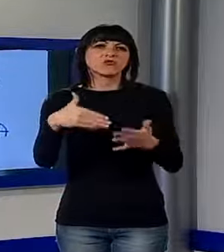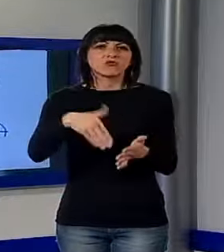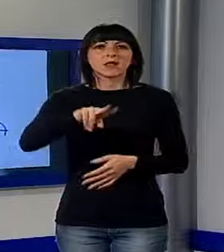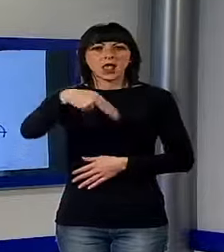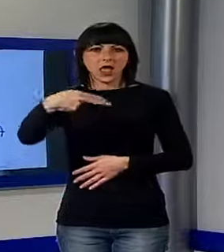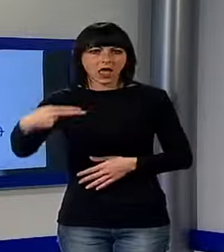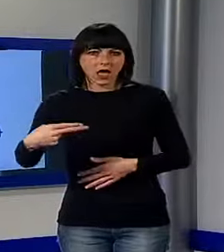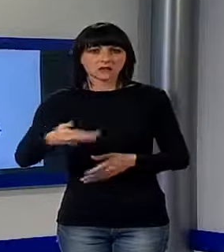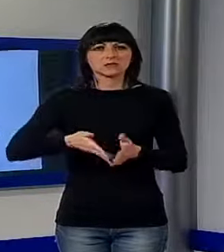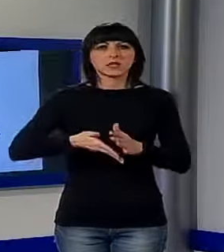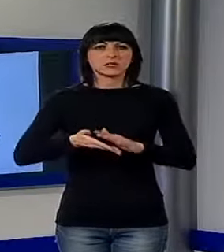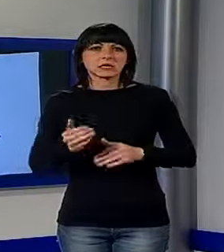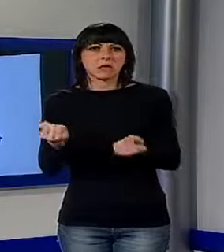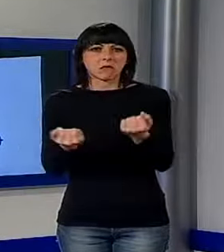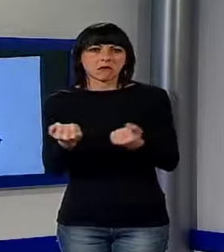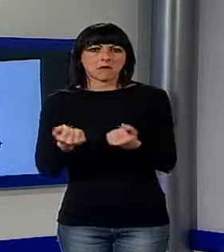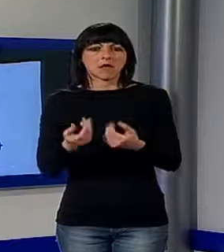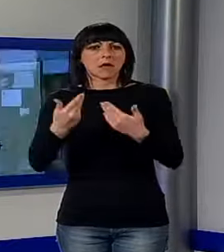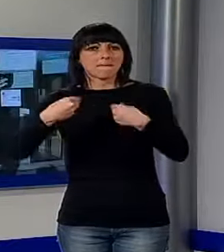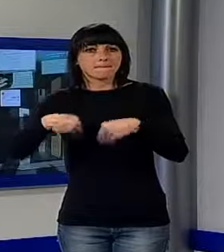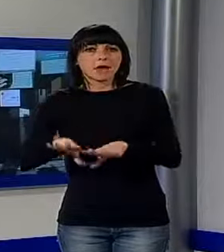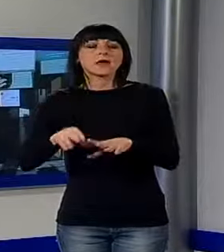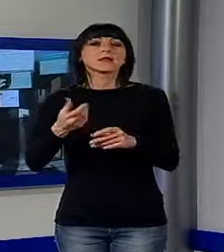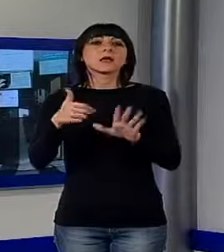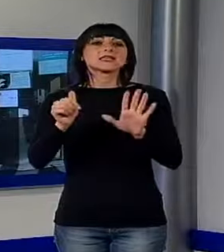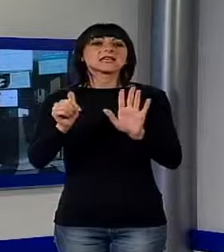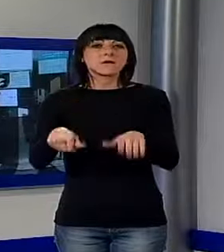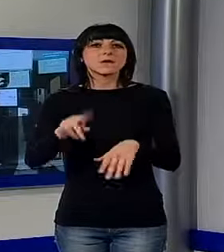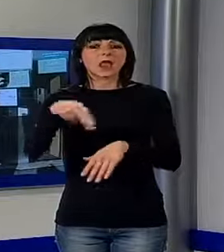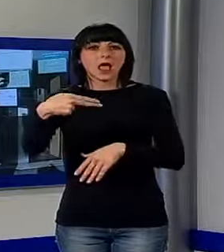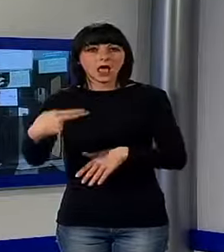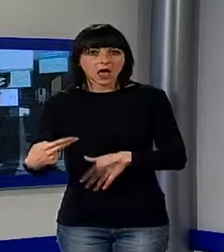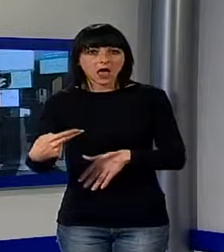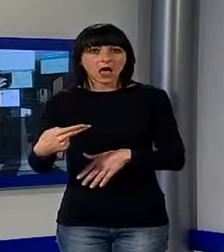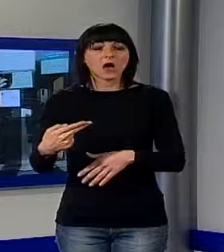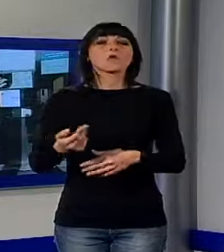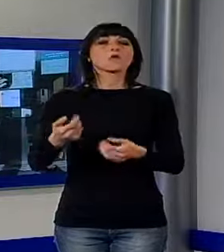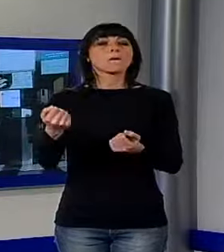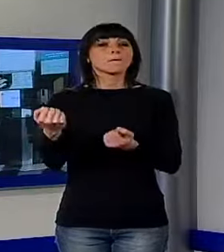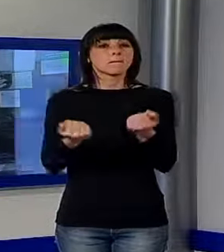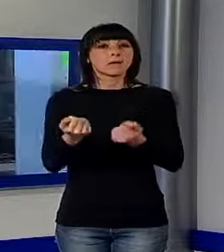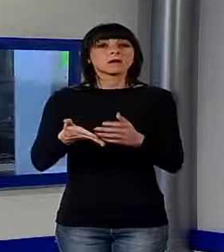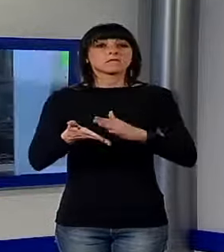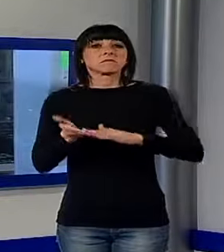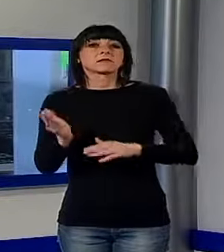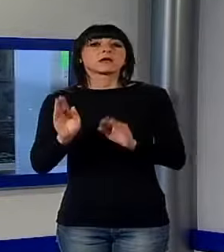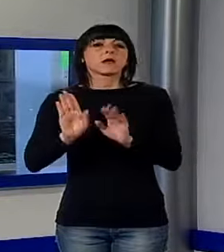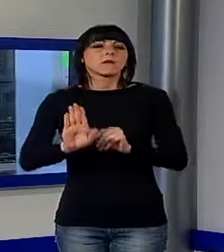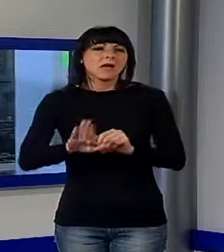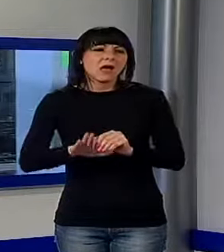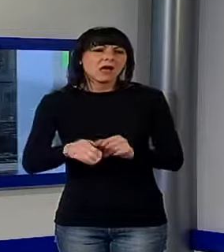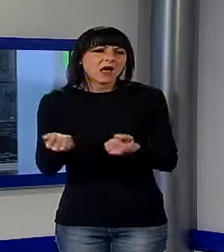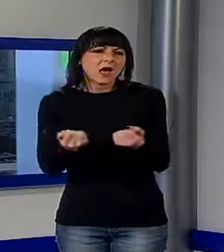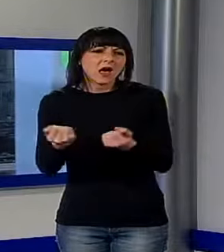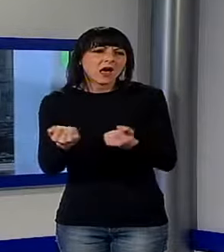Nel salire sull'Audi a 3 dove gli aspettava un complice hanno perso parte del bottino circa 6.000 euro e in pochi secondi hanno